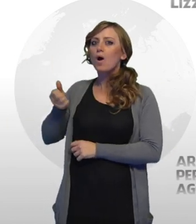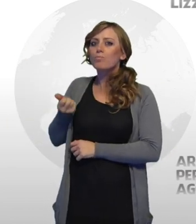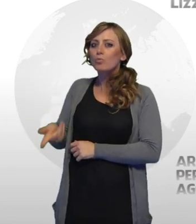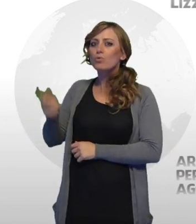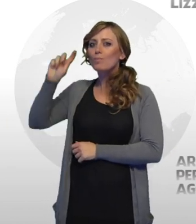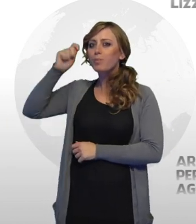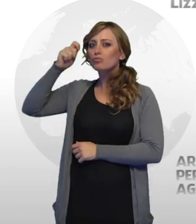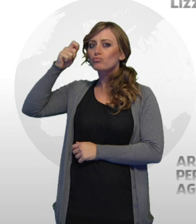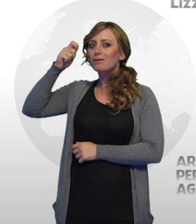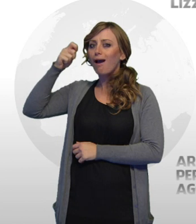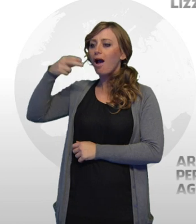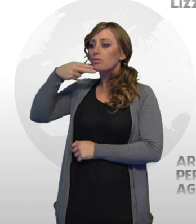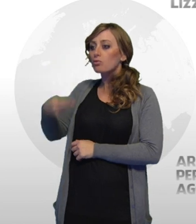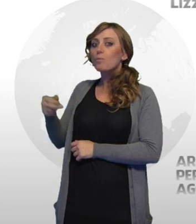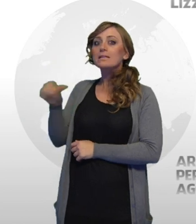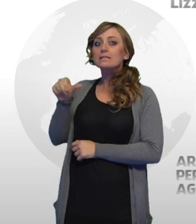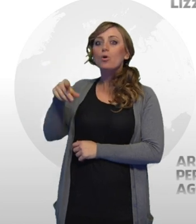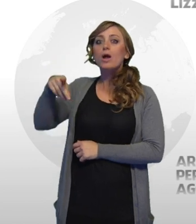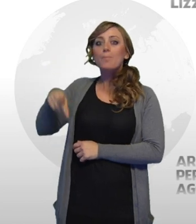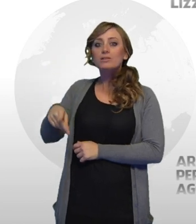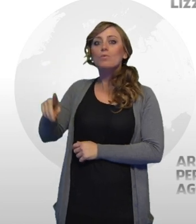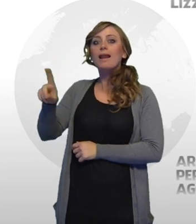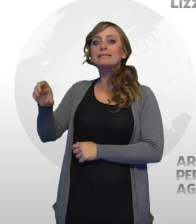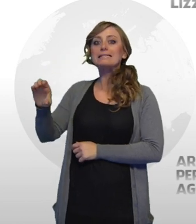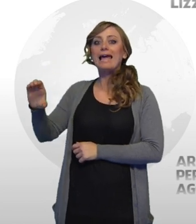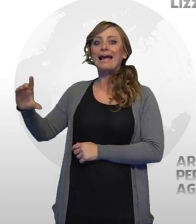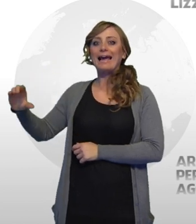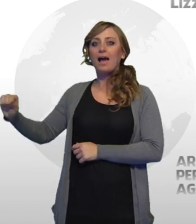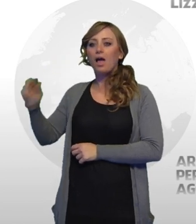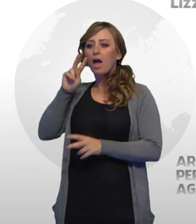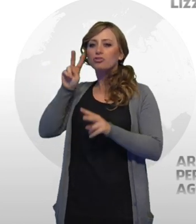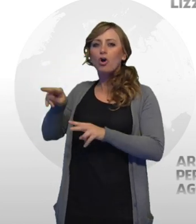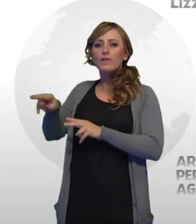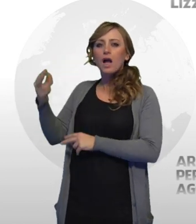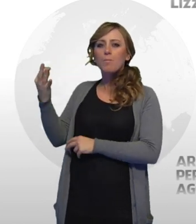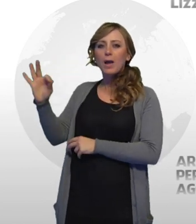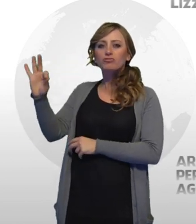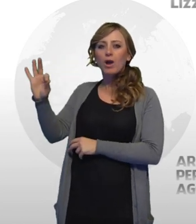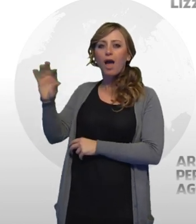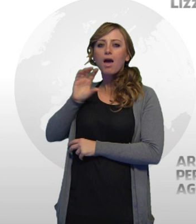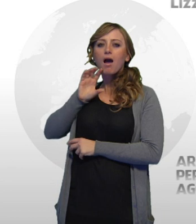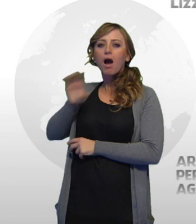25enne del luogo sorvegliato speciale, per rapina aggravata in concorso.